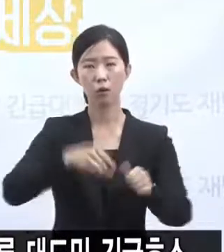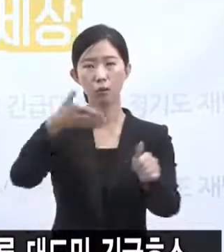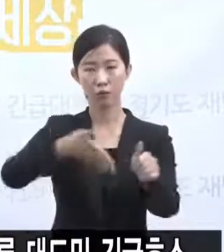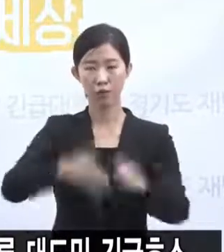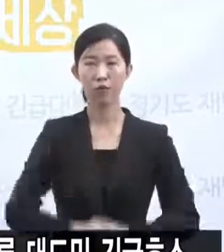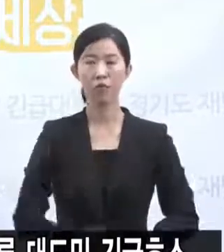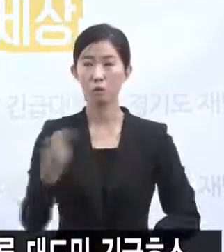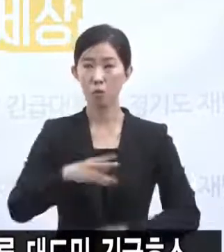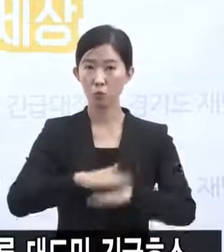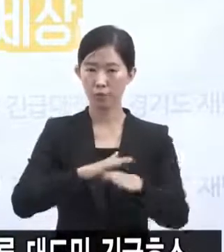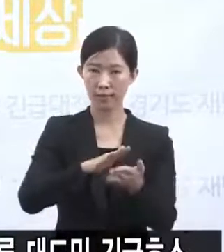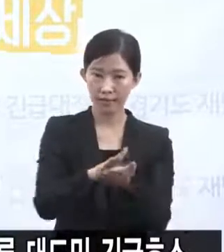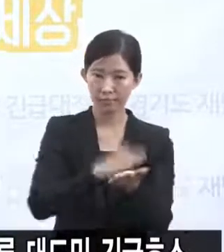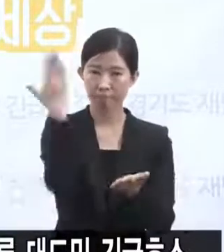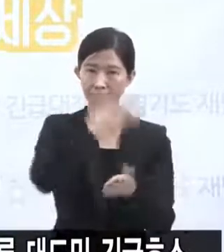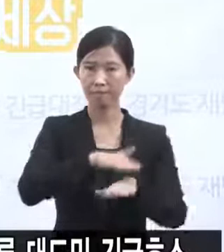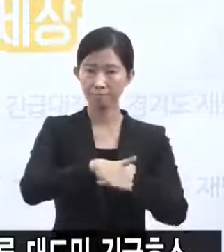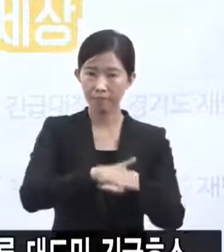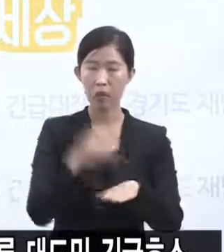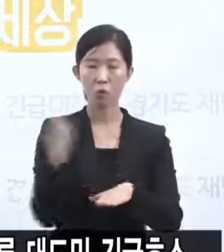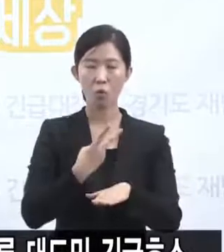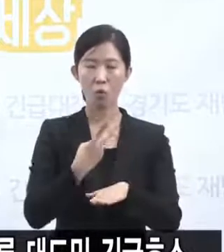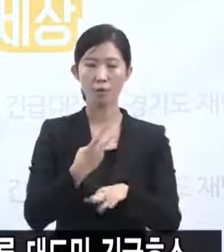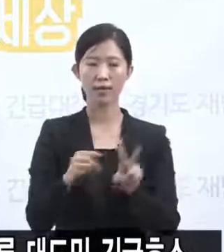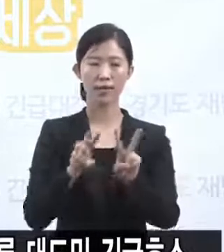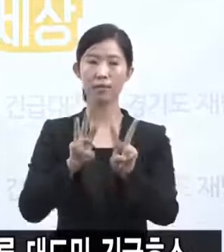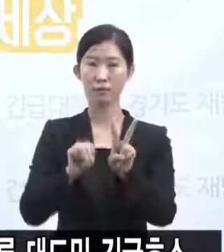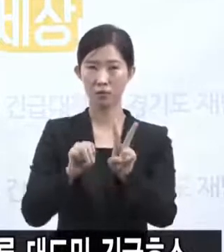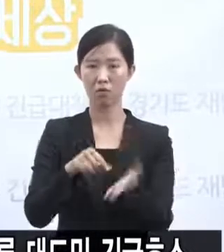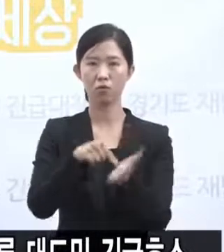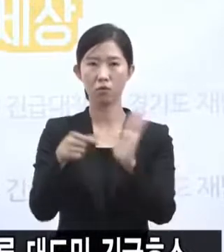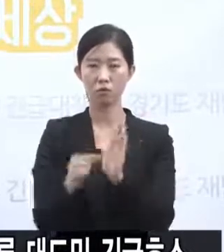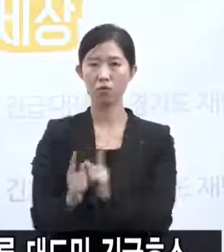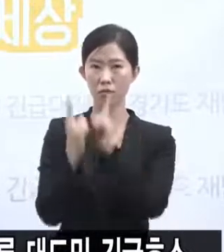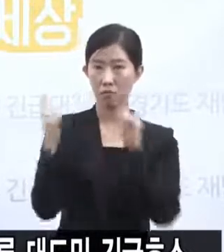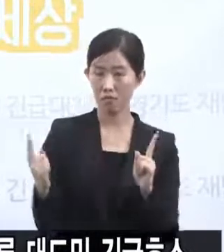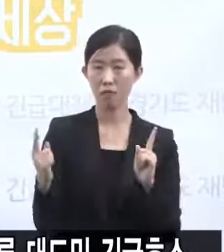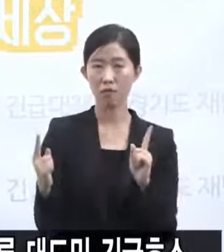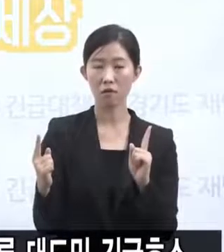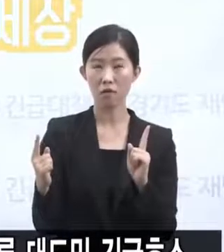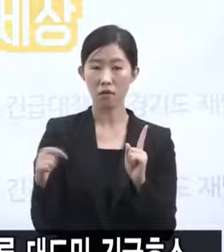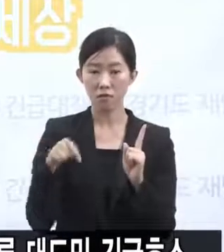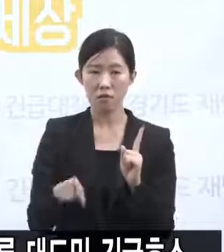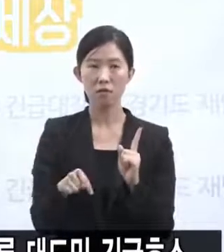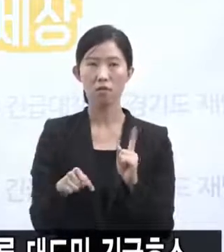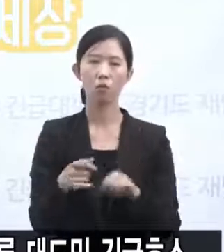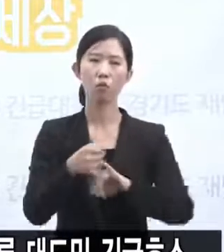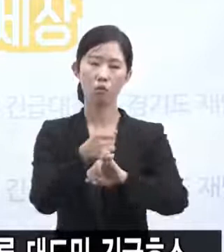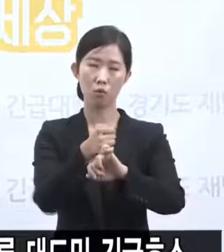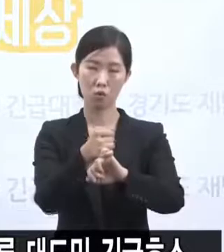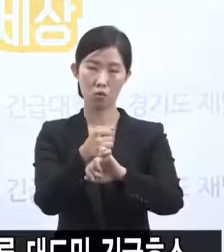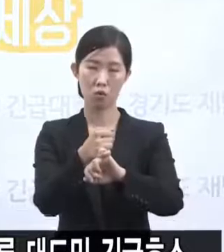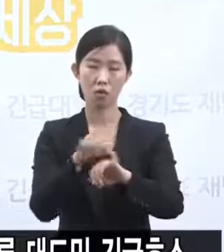팔 간격, 거리 두기 등 생활 속 방역 수칙 준수 없이는 모든 대책이 비약이하기